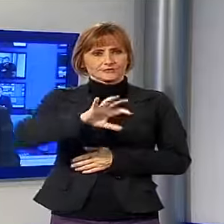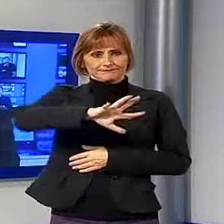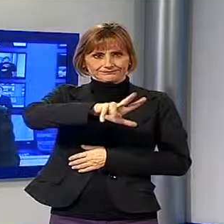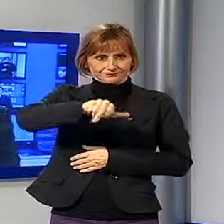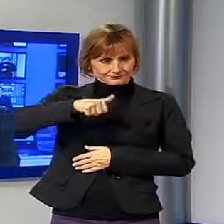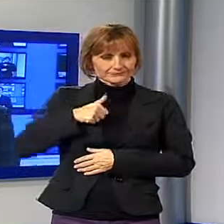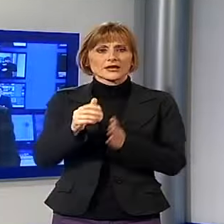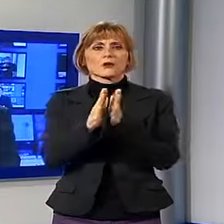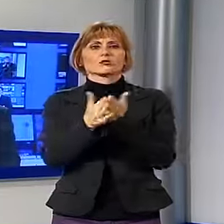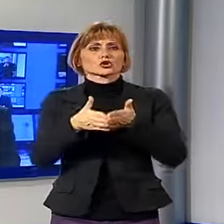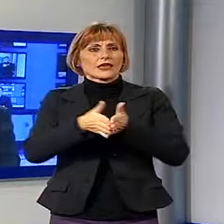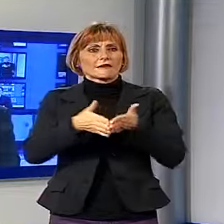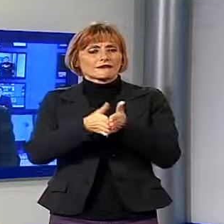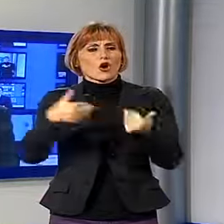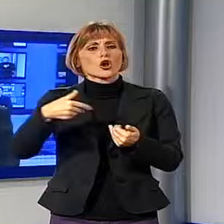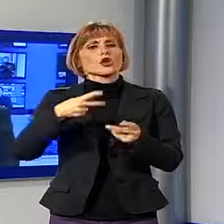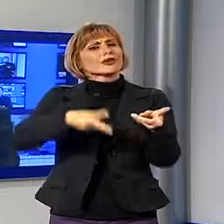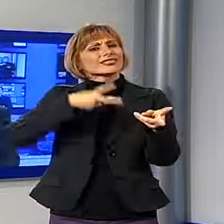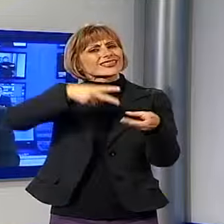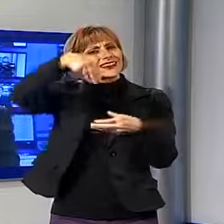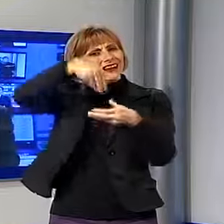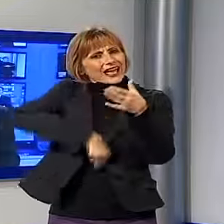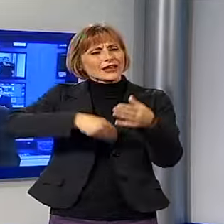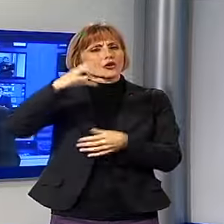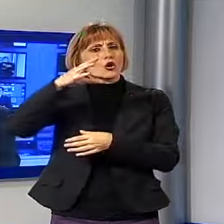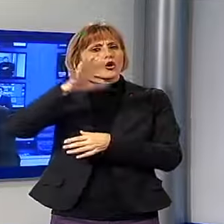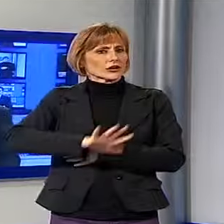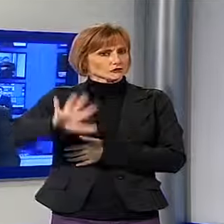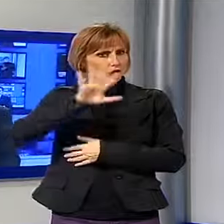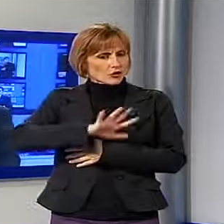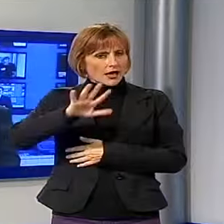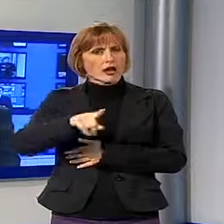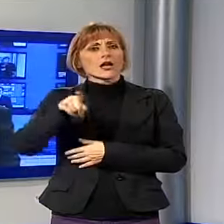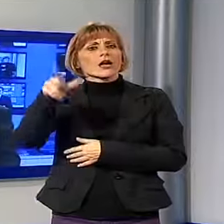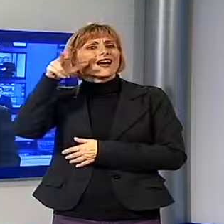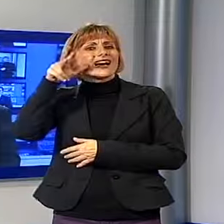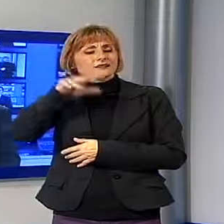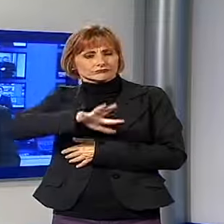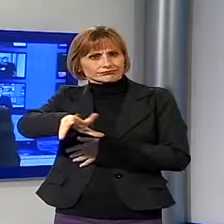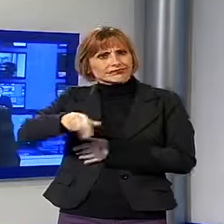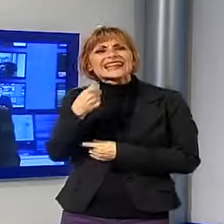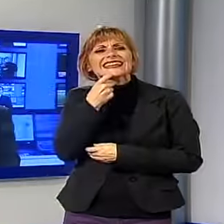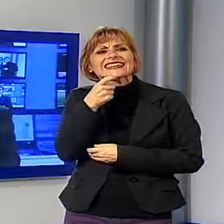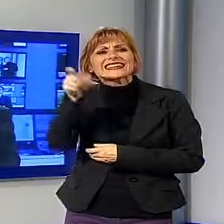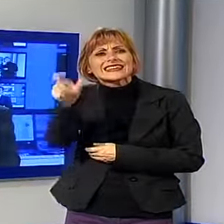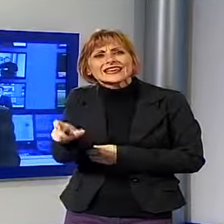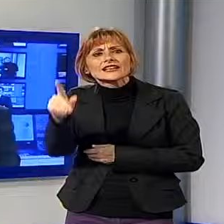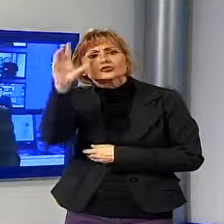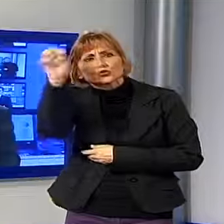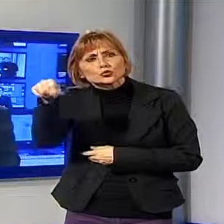regionale a Sarzana ad una studentessa universitaria che tornava a casa, una volta denunciato il furto la minorenne è